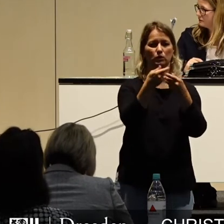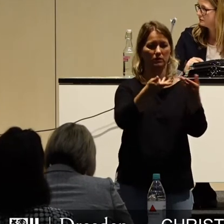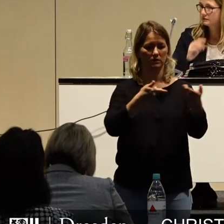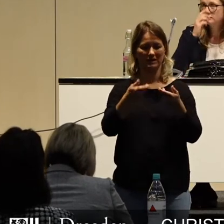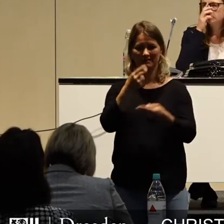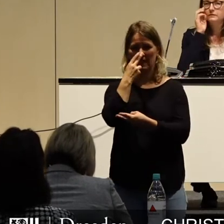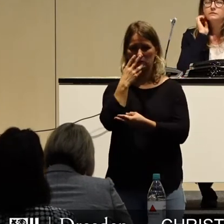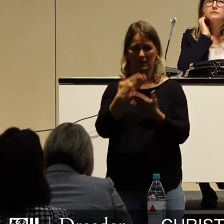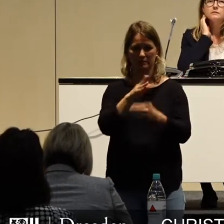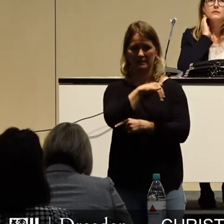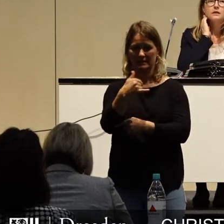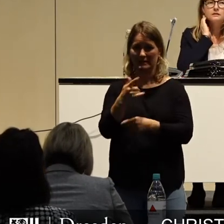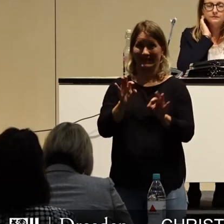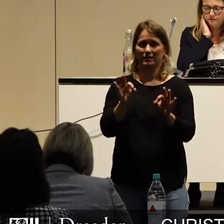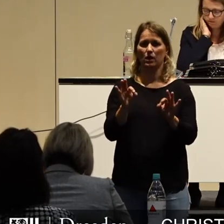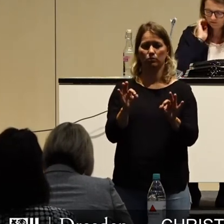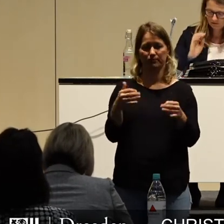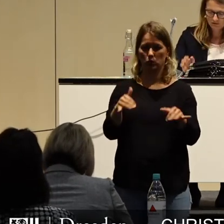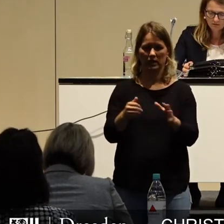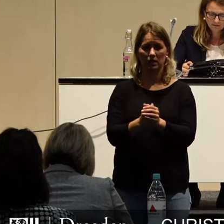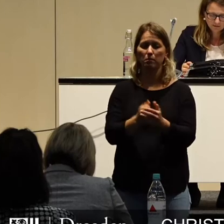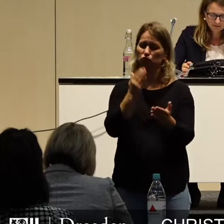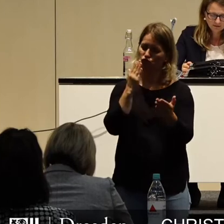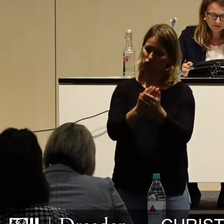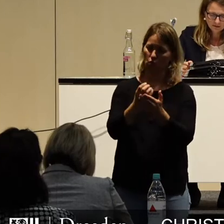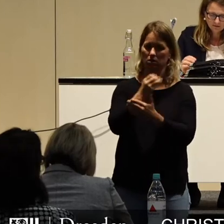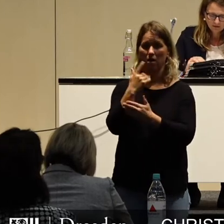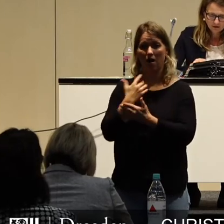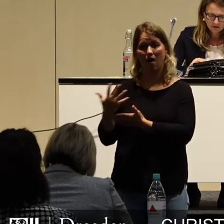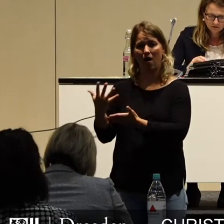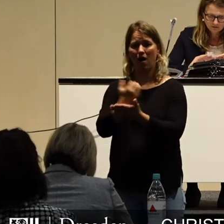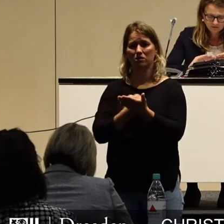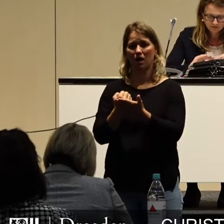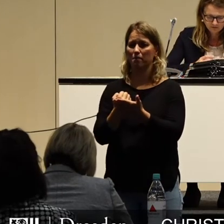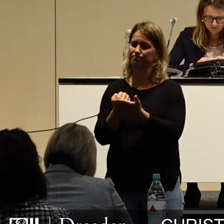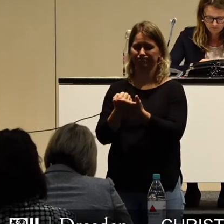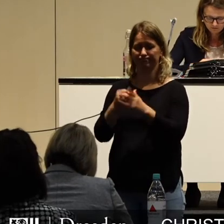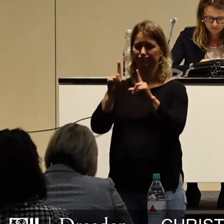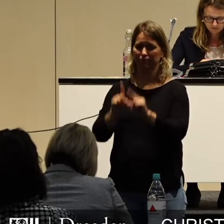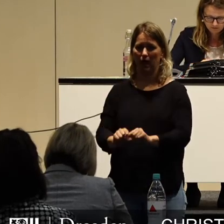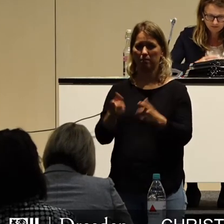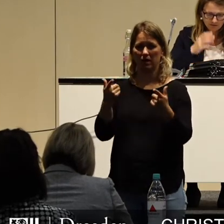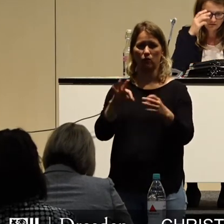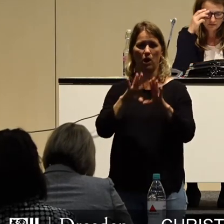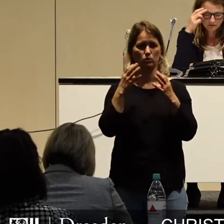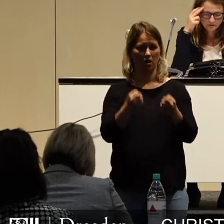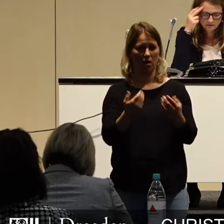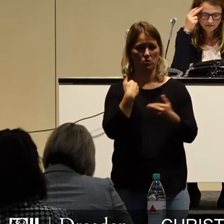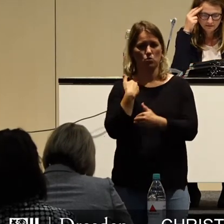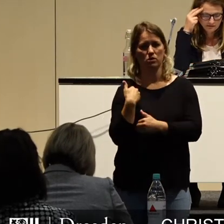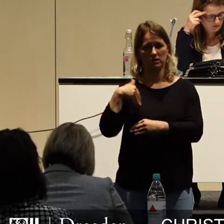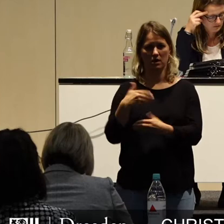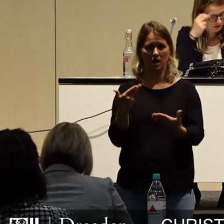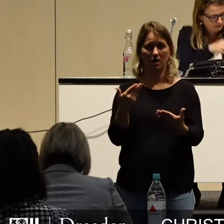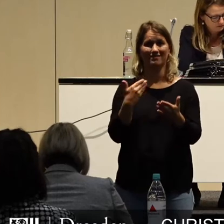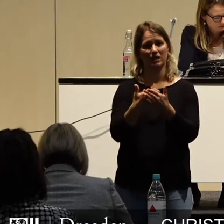relativ viel unkonkret. Aber es ist jetzt schon klar, dass wir massive Einnahmeausfälle haben, die den städtischen Haushalt stark belasten. Und da gilt für uns